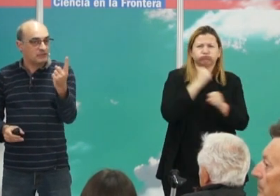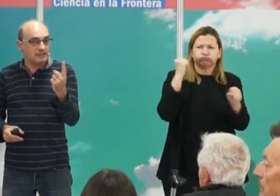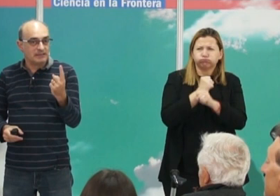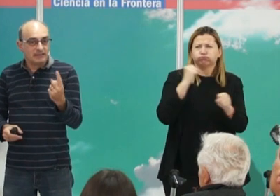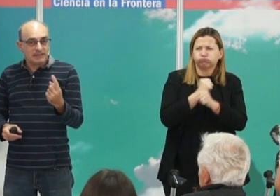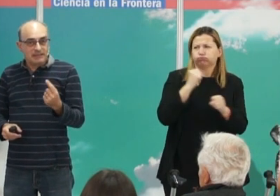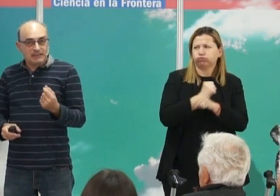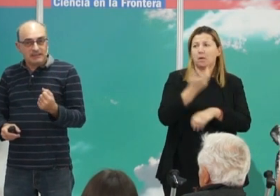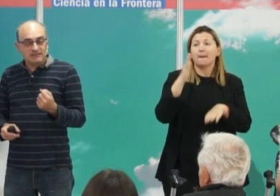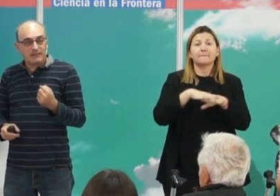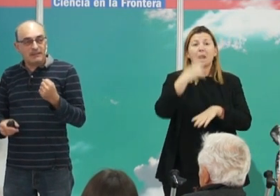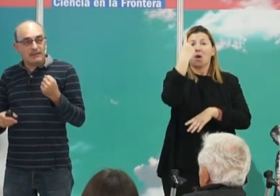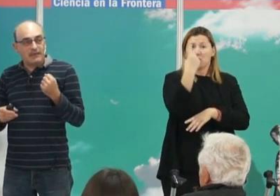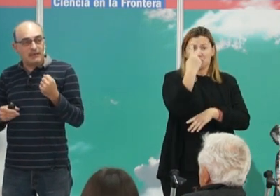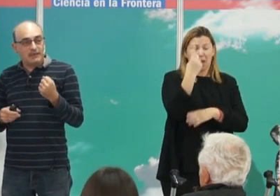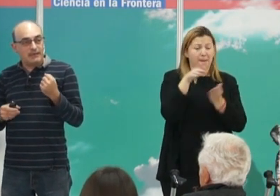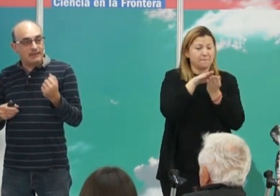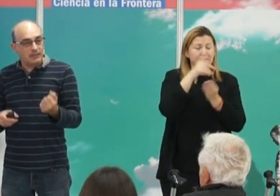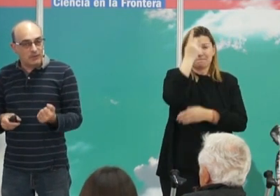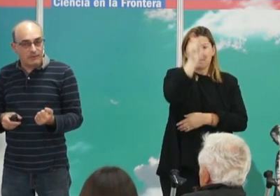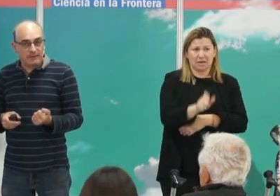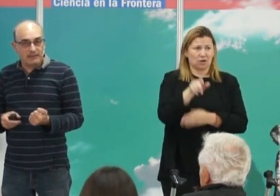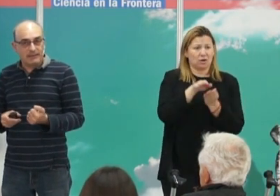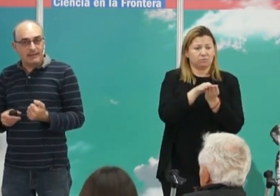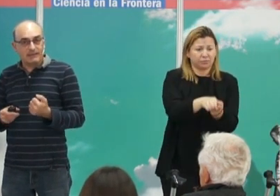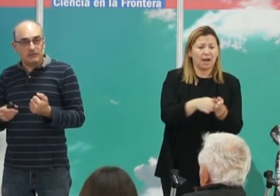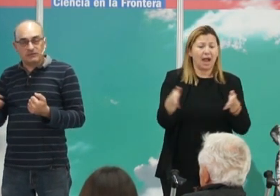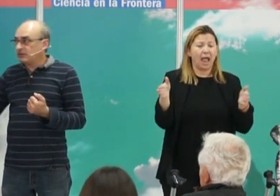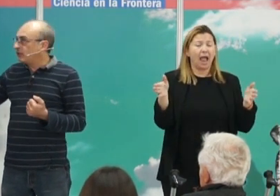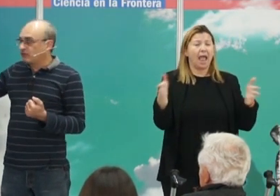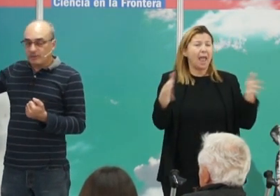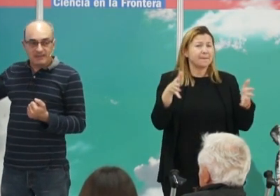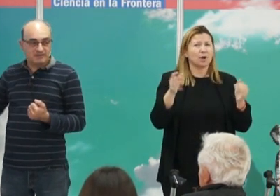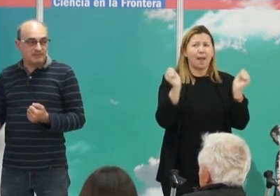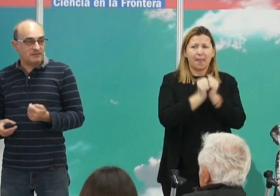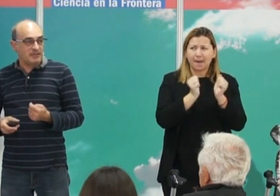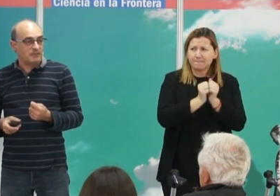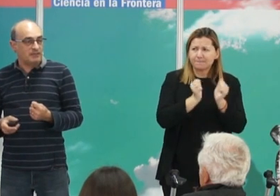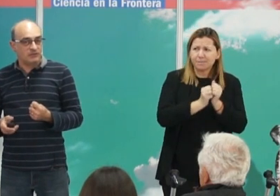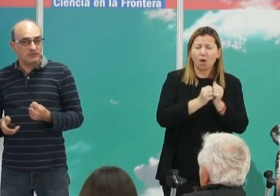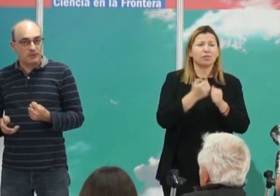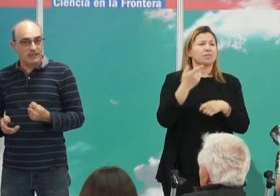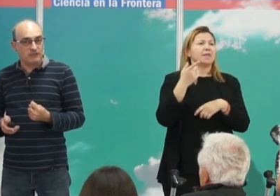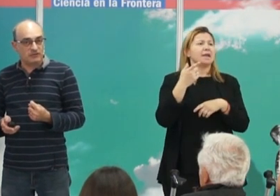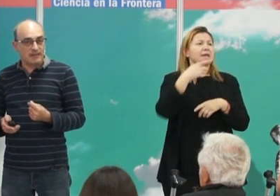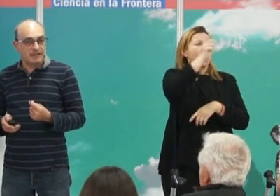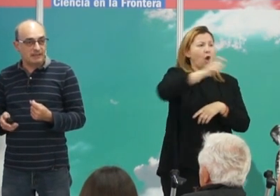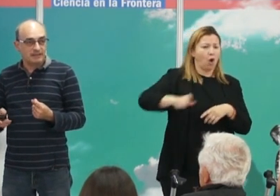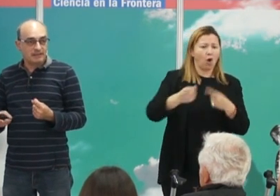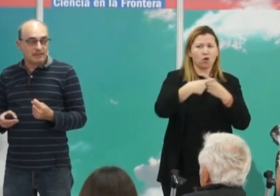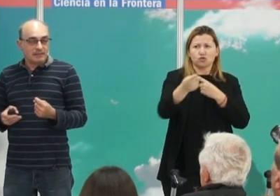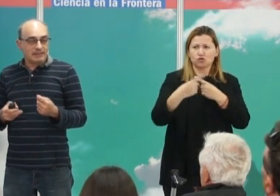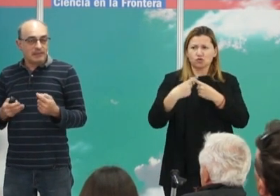sola persona. Es decir, que la edad del bronce y la llegada de los nómadas de las estepas, los denominados